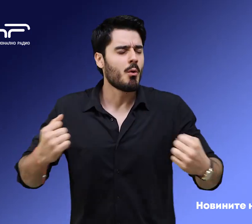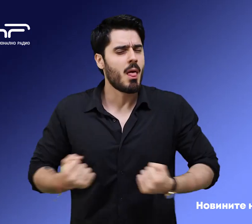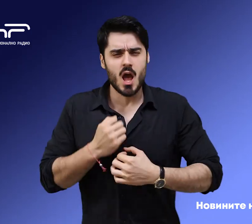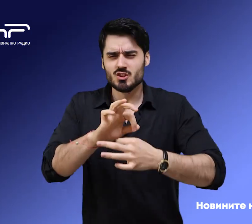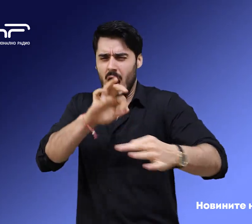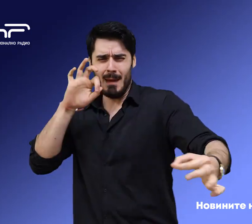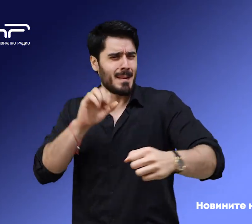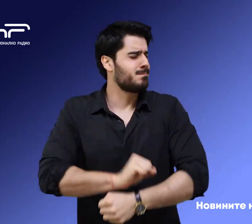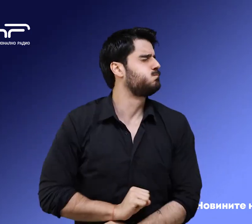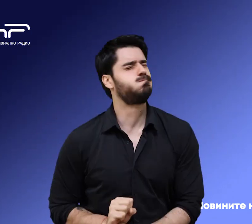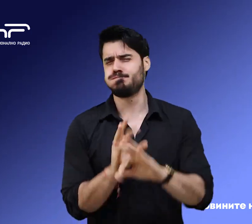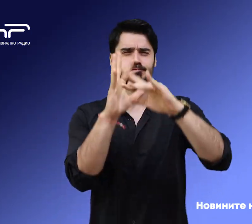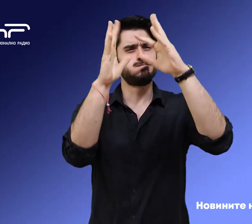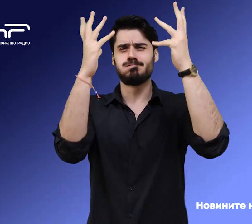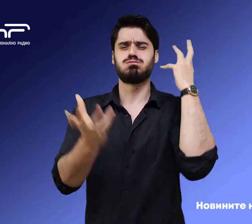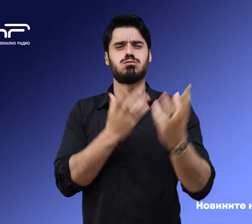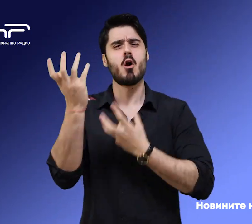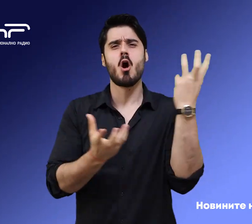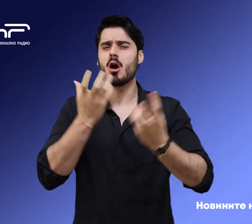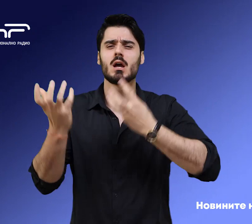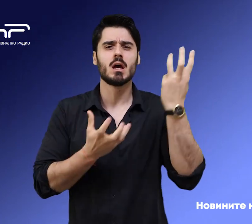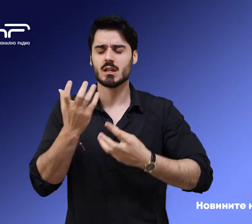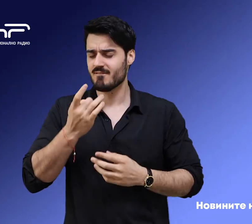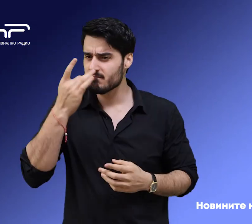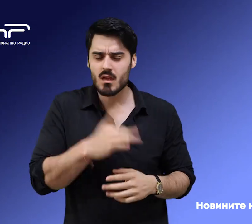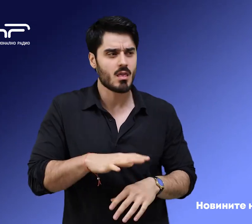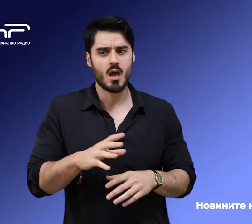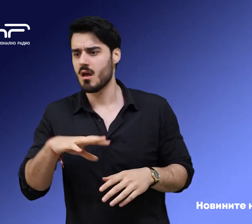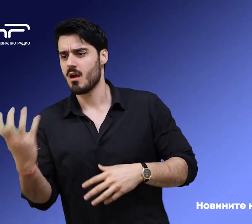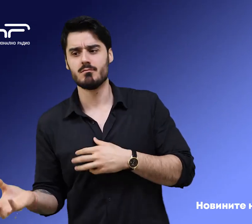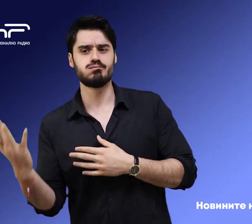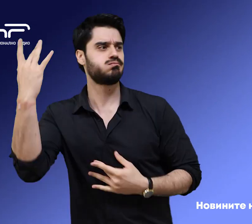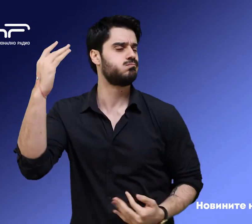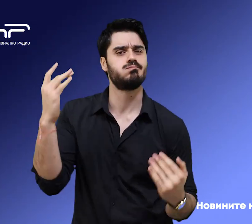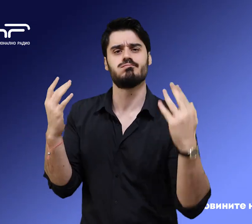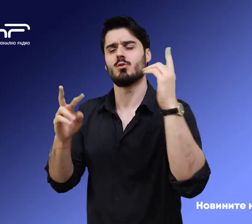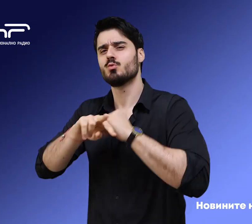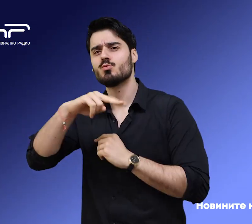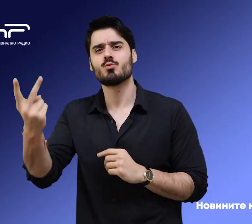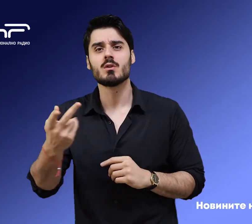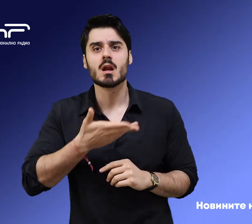навсякъде и избухна пожар веднага. Огънят беше отясно и отляво. Друг разказва как са спасявали хора.